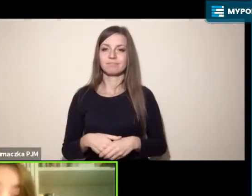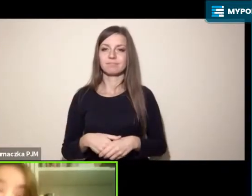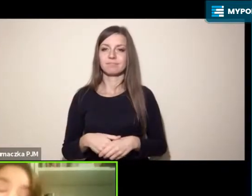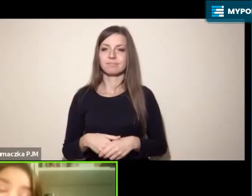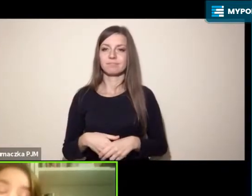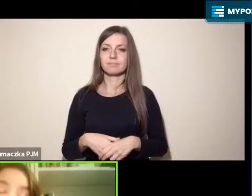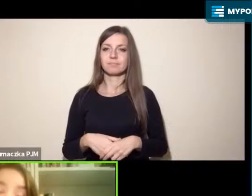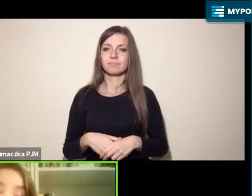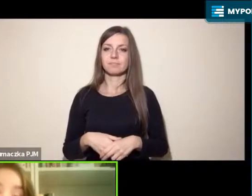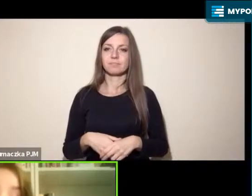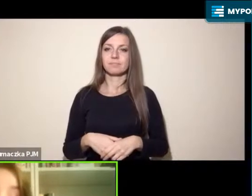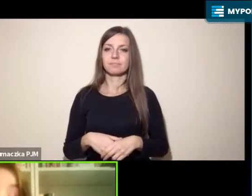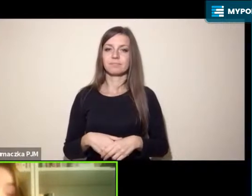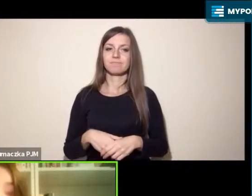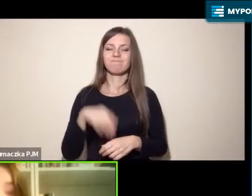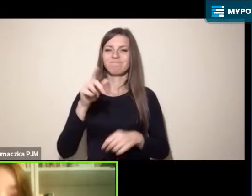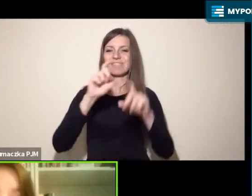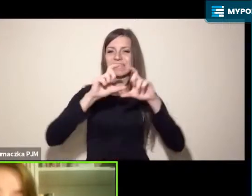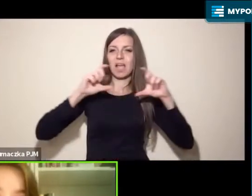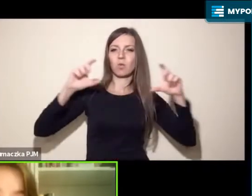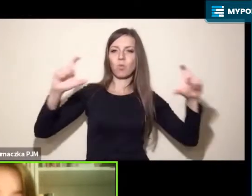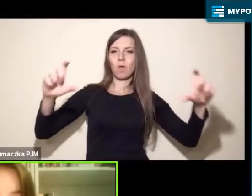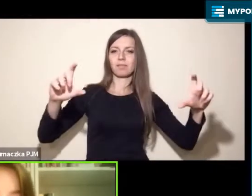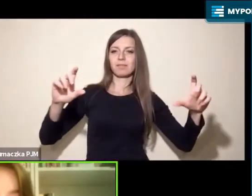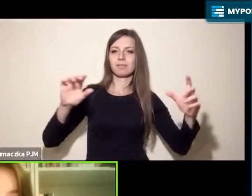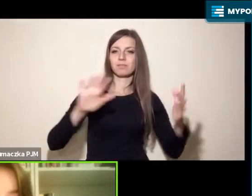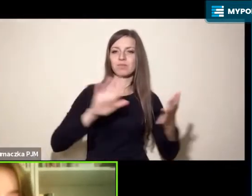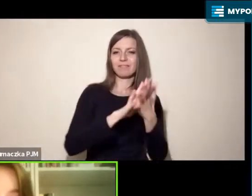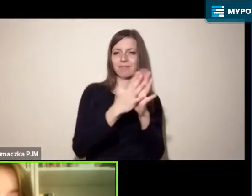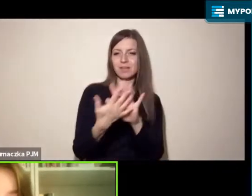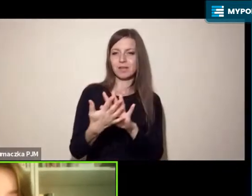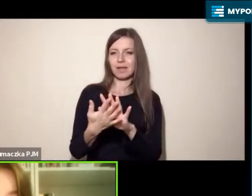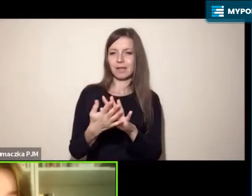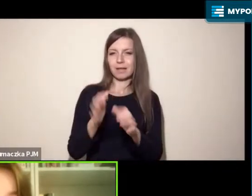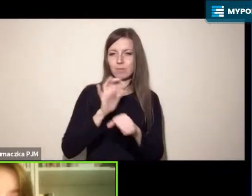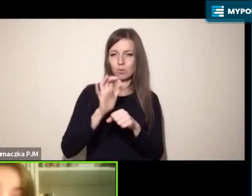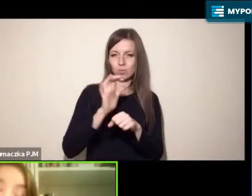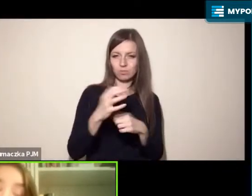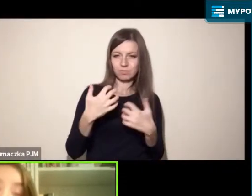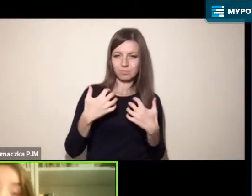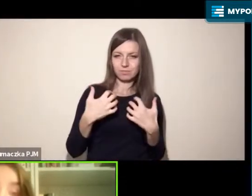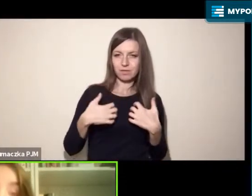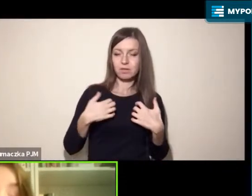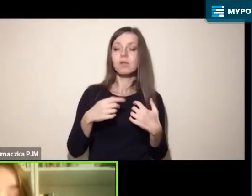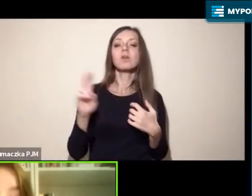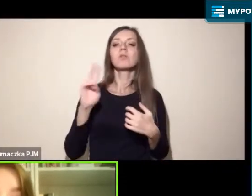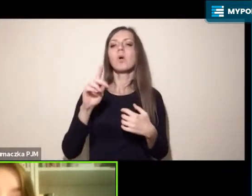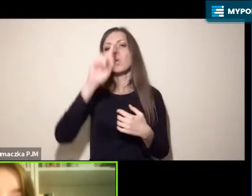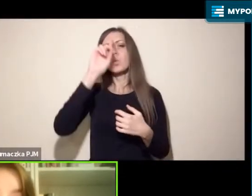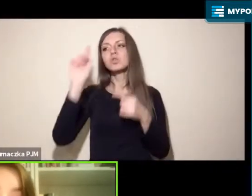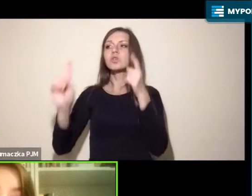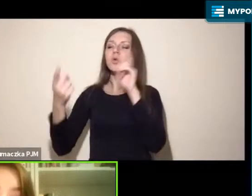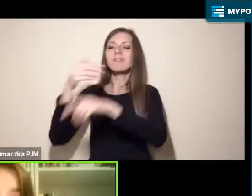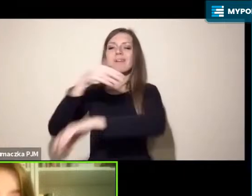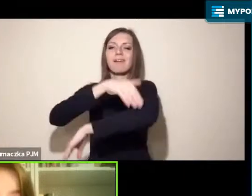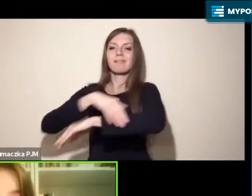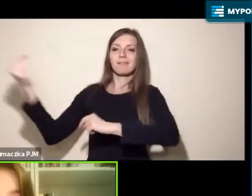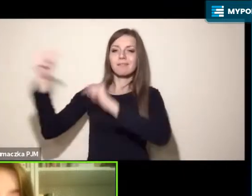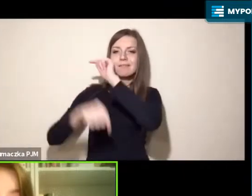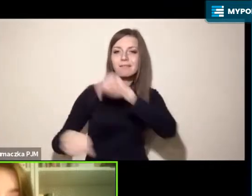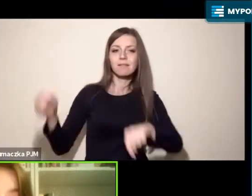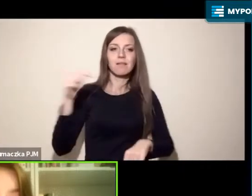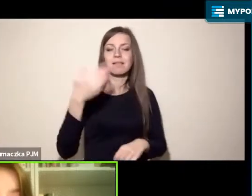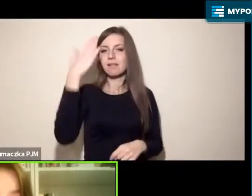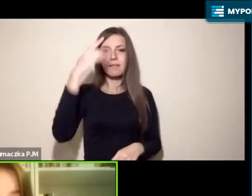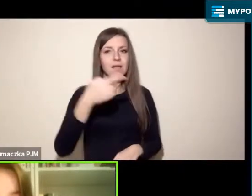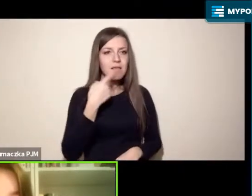czy w zakładach przetwarzających produkty zwierząt zapracują imigranci, często nie znający języka, swoich